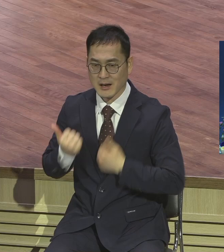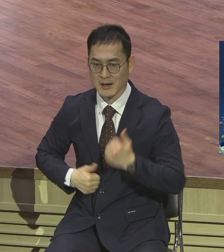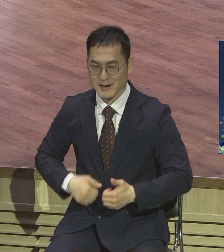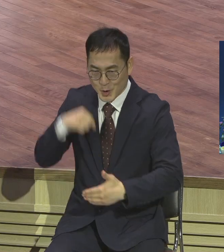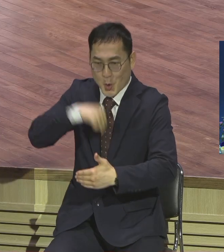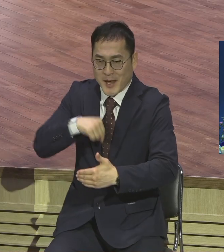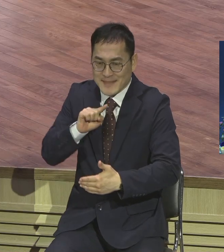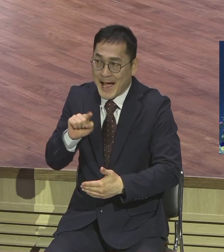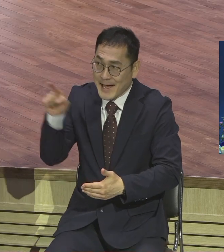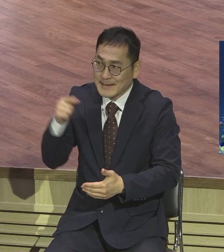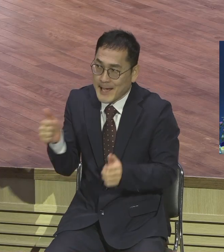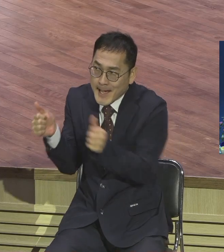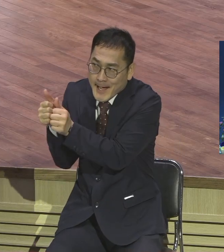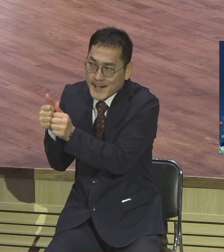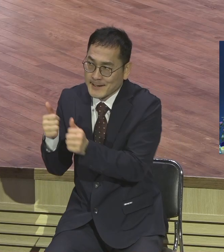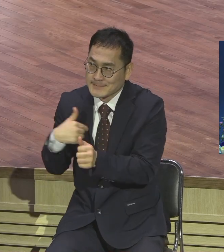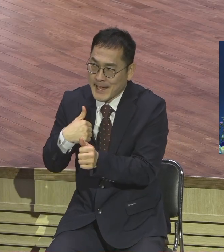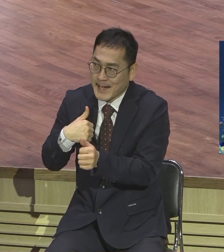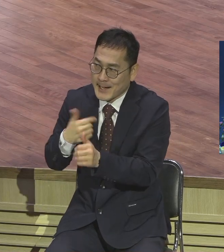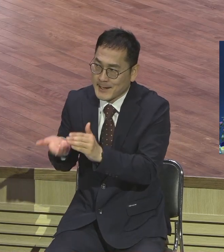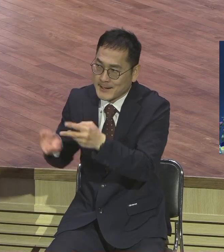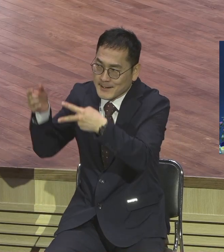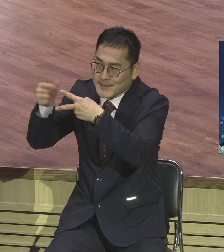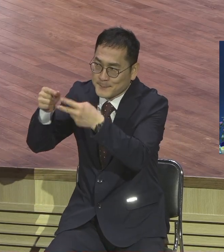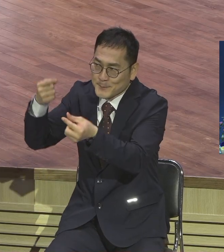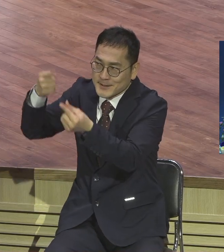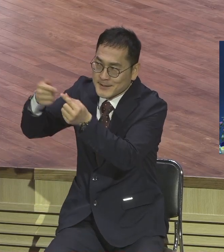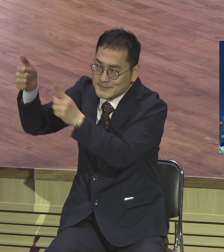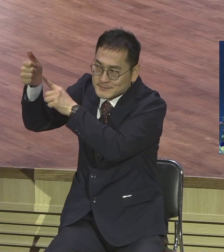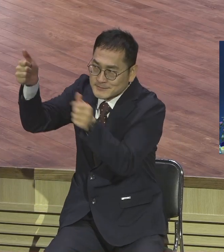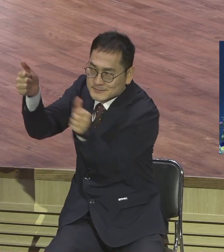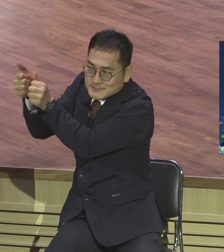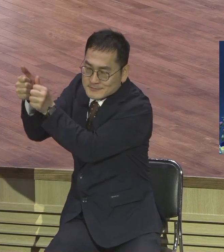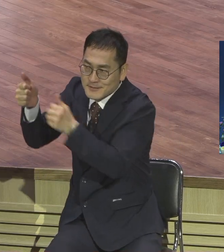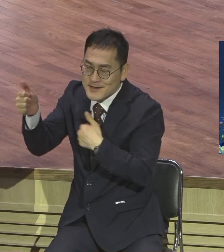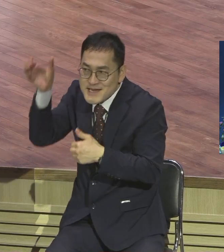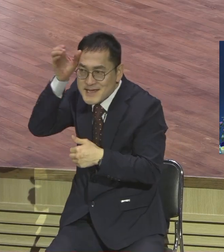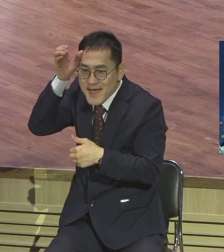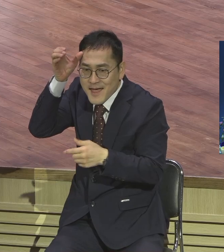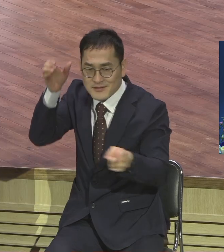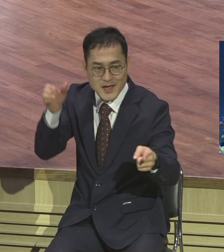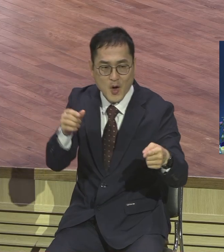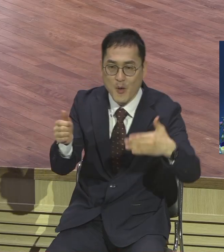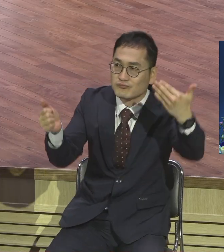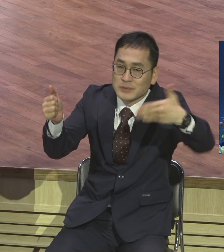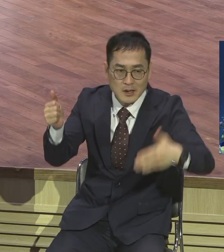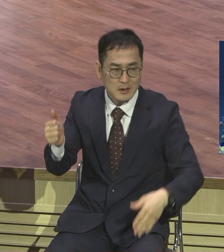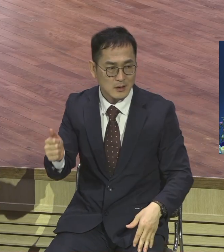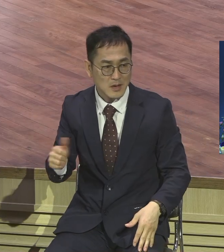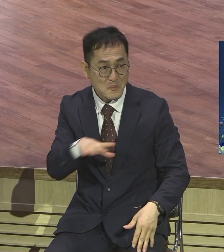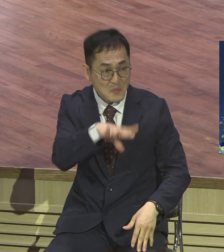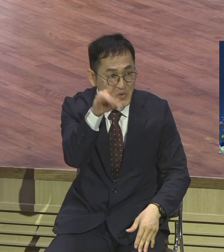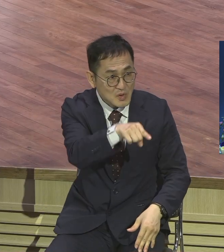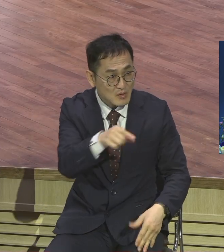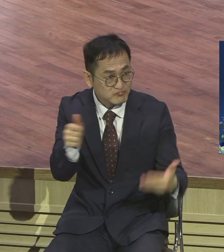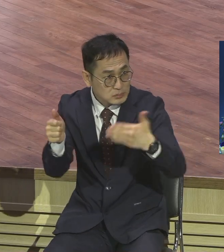계기되는데 어디에 나타나가지고 오른쪽 왼쪽 요즘 말하면 치맛바람을 그냥 그냥 일으킬 정도로